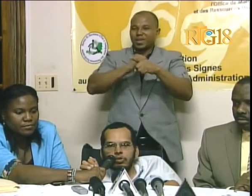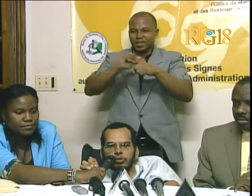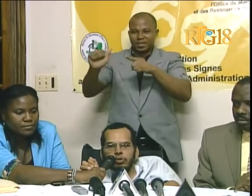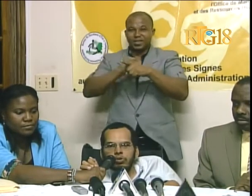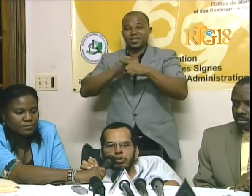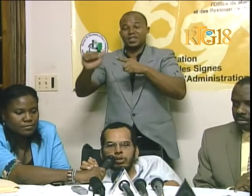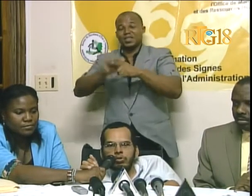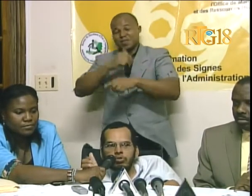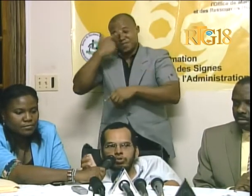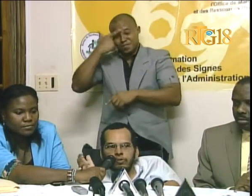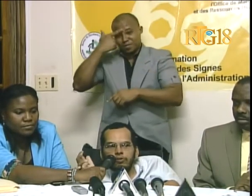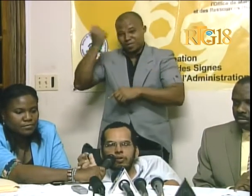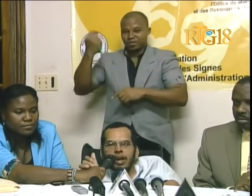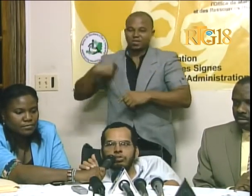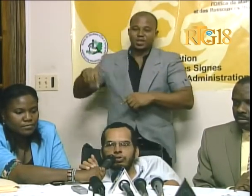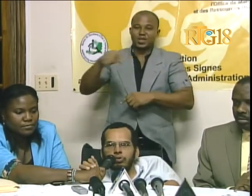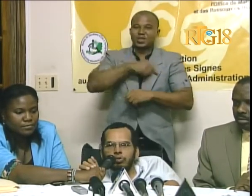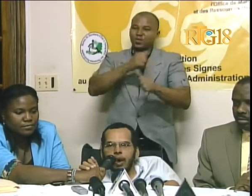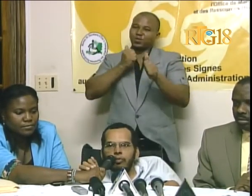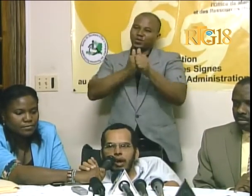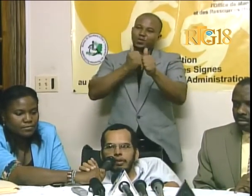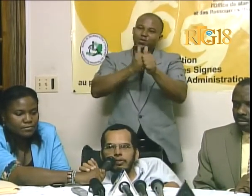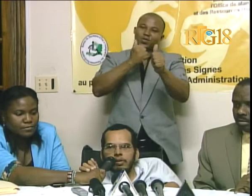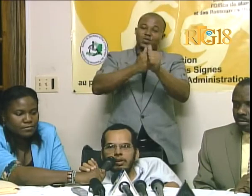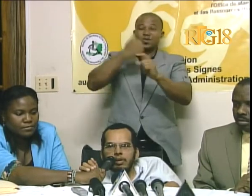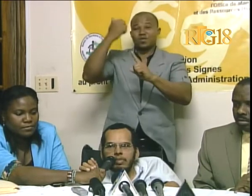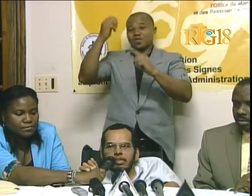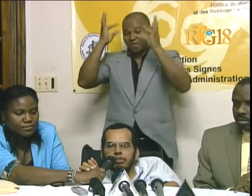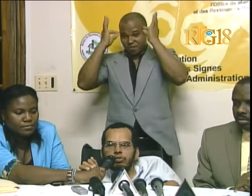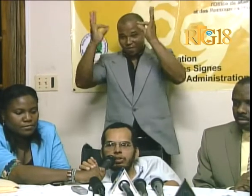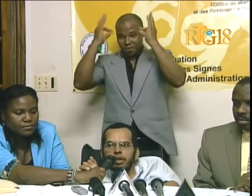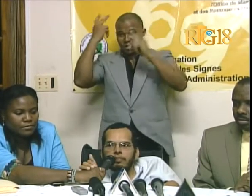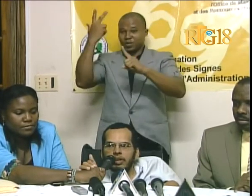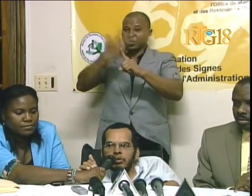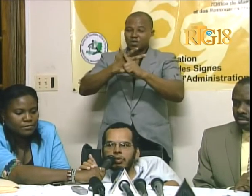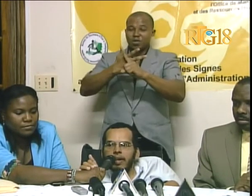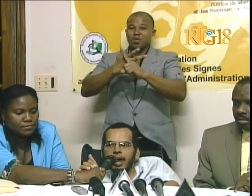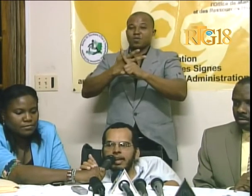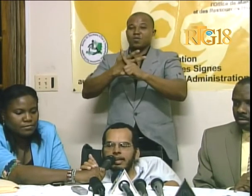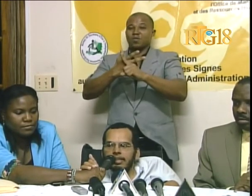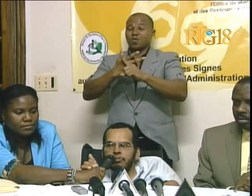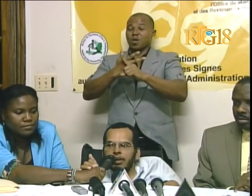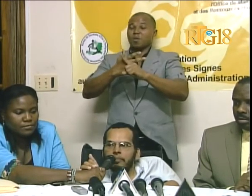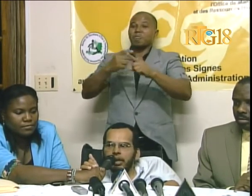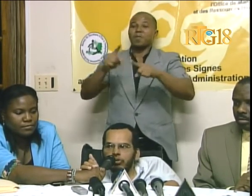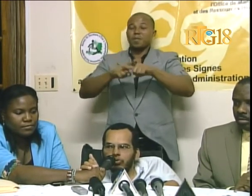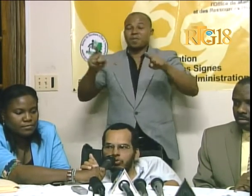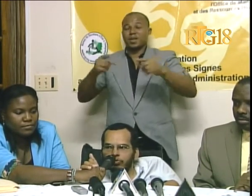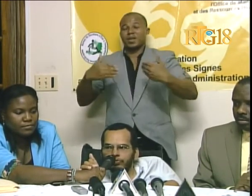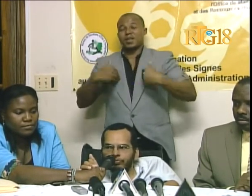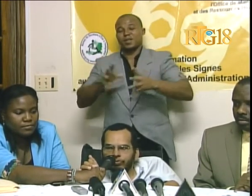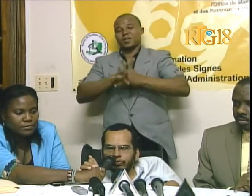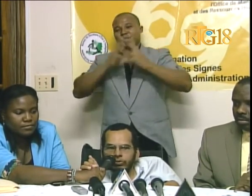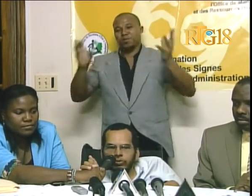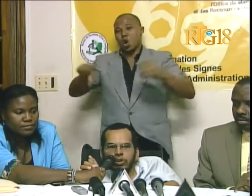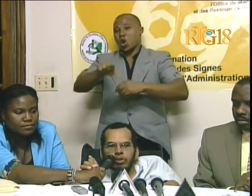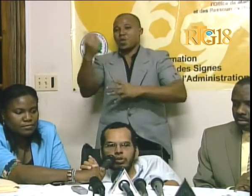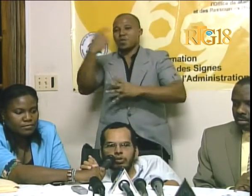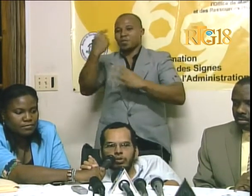Pas seke nou suivon formation de 3 moun, men se syur gen pil lot bagal kirete pou nou aprenn toujou.